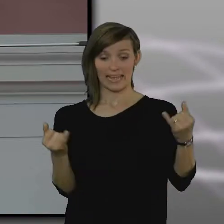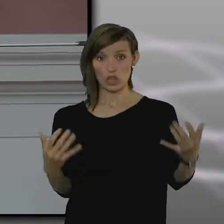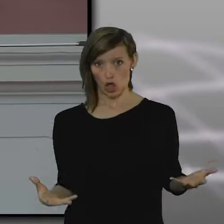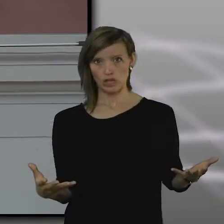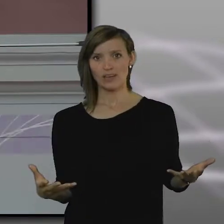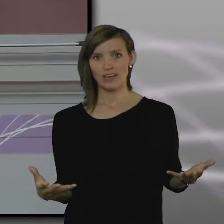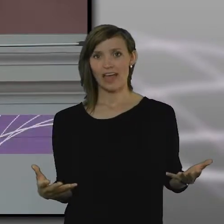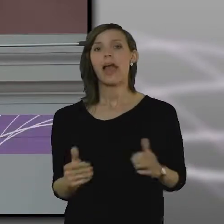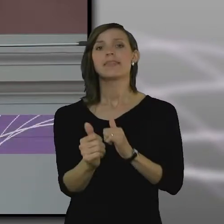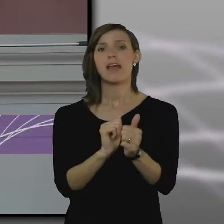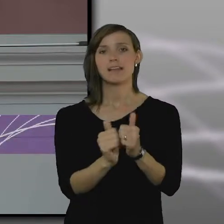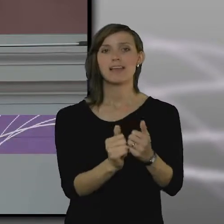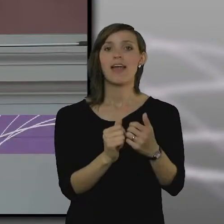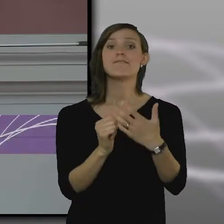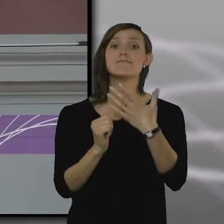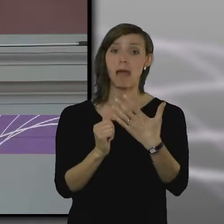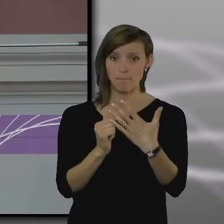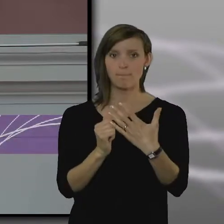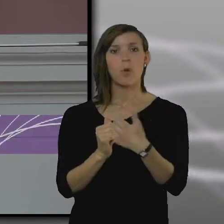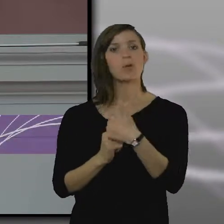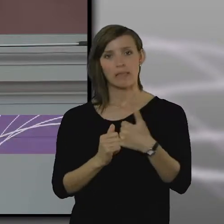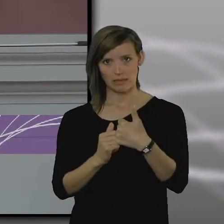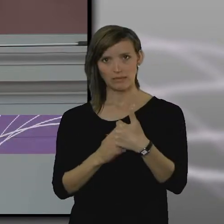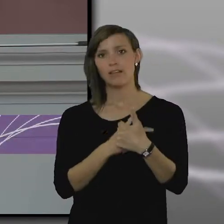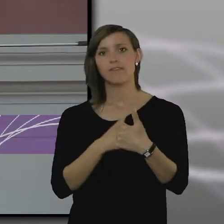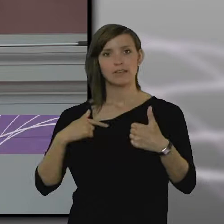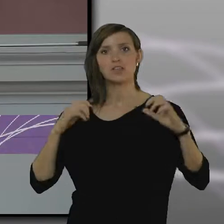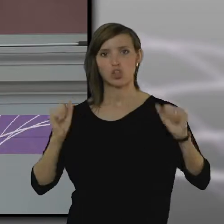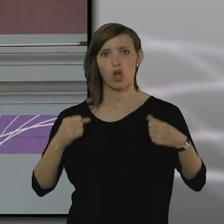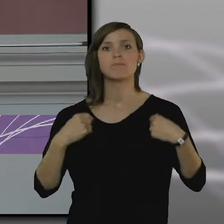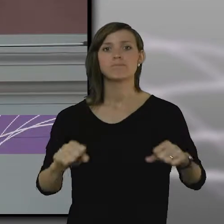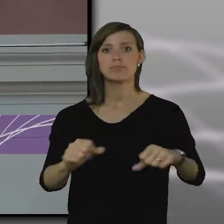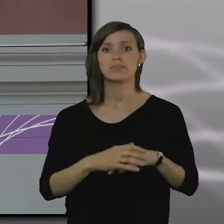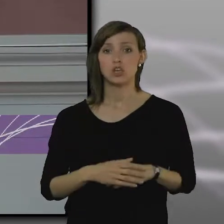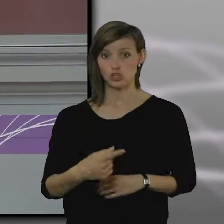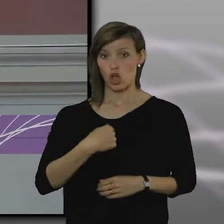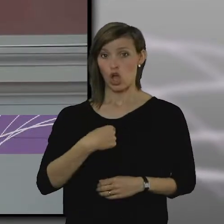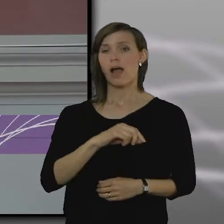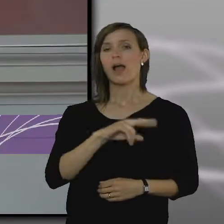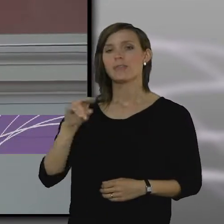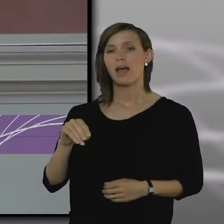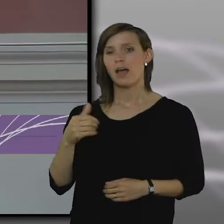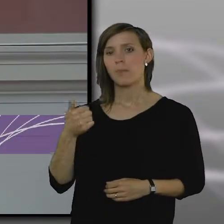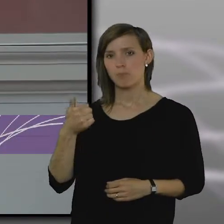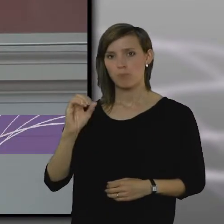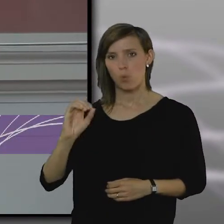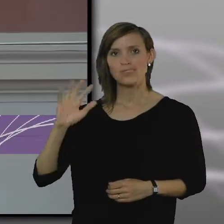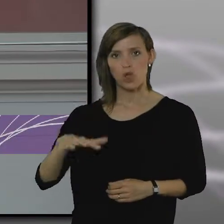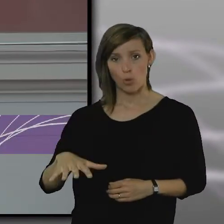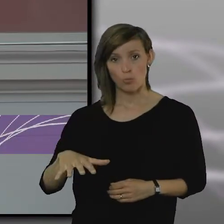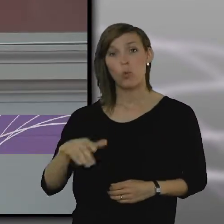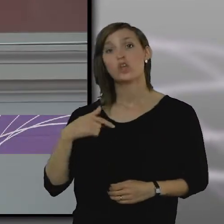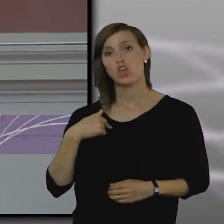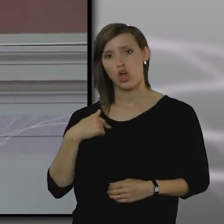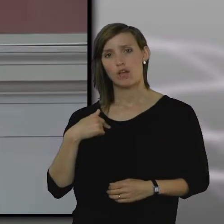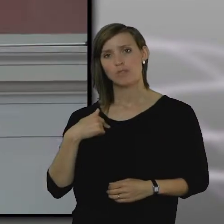5 och 6 som vi ska fira av. Jag heter Anna Boström och till vardags är jag chef på